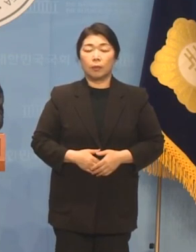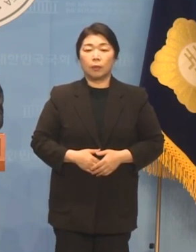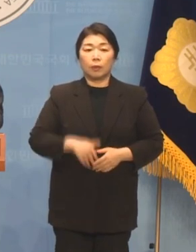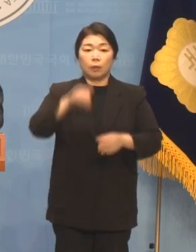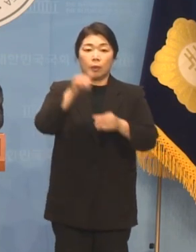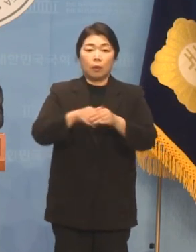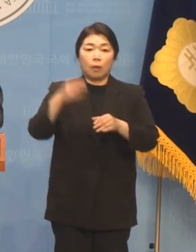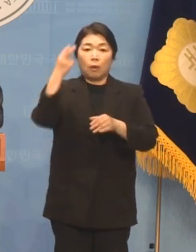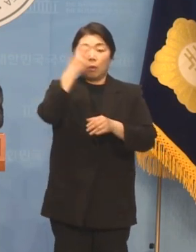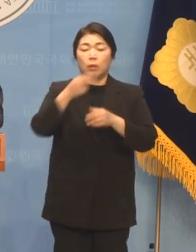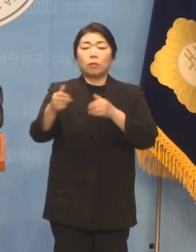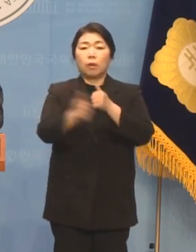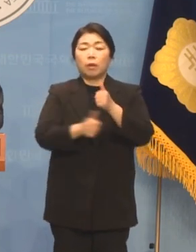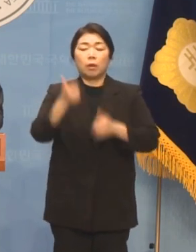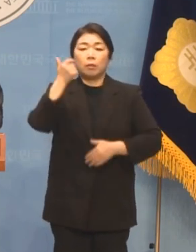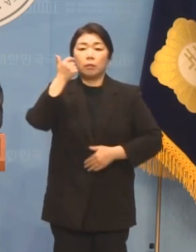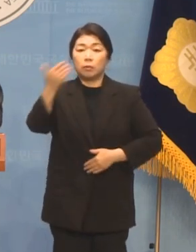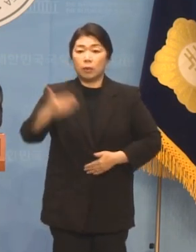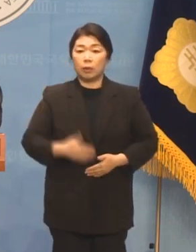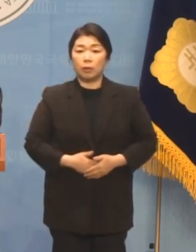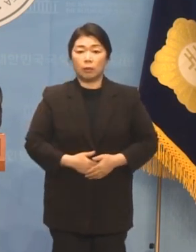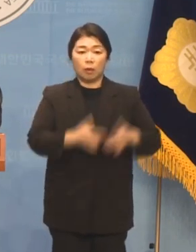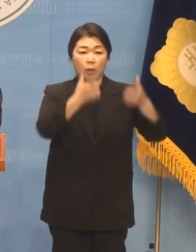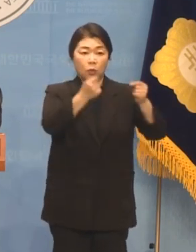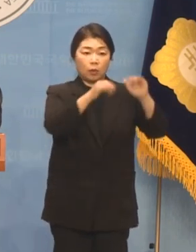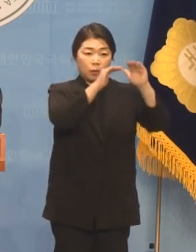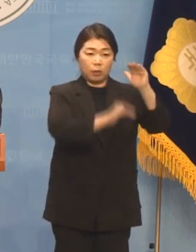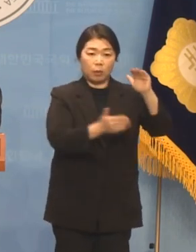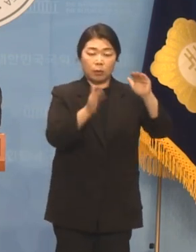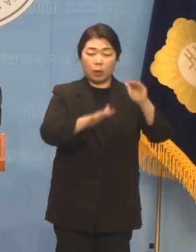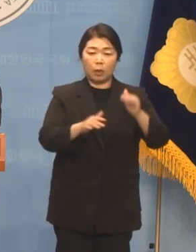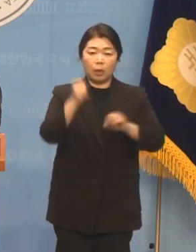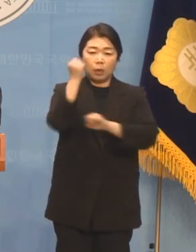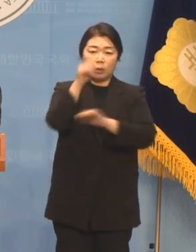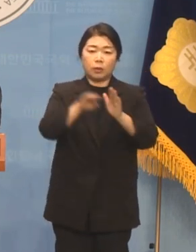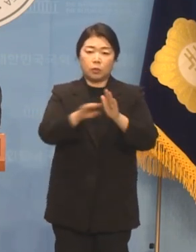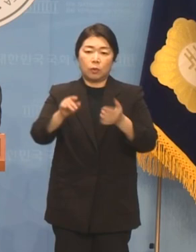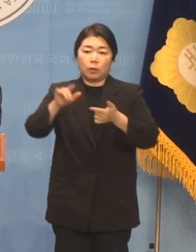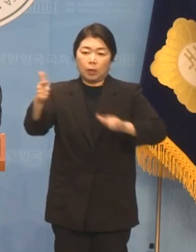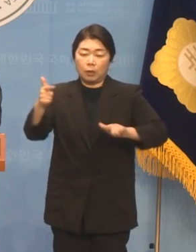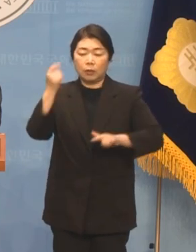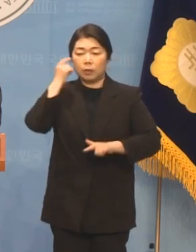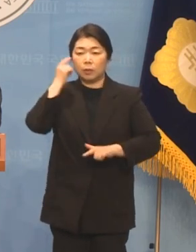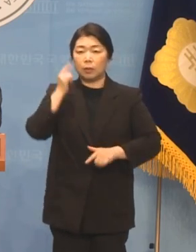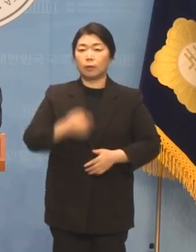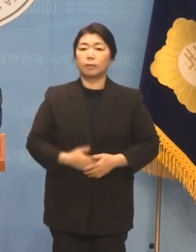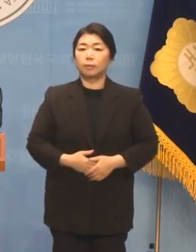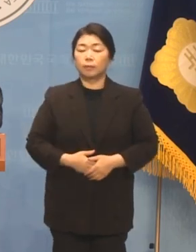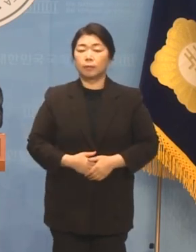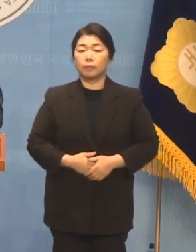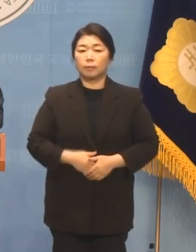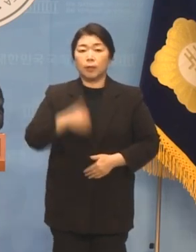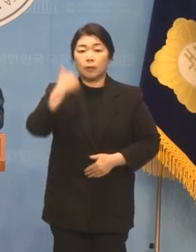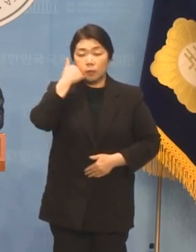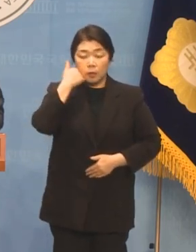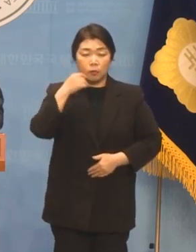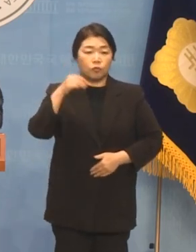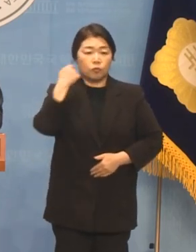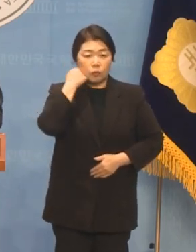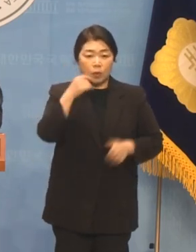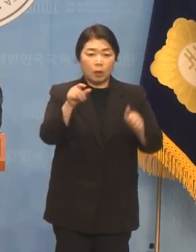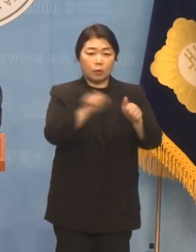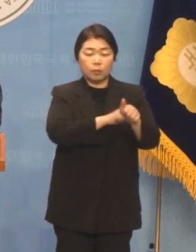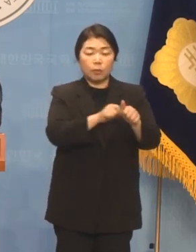왜 동일한 사안에 대해서 다른 기준을 적용하십니까 특정인을 봐주기